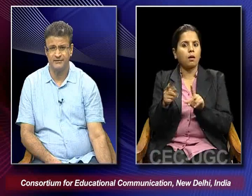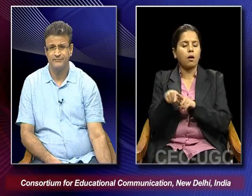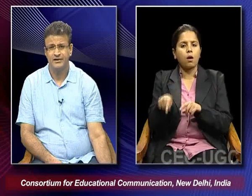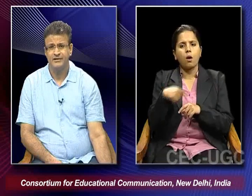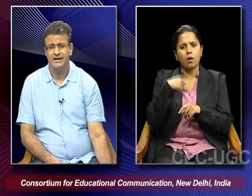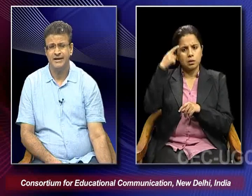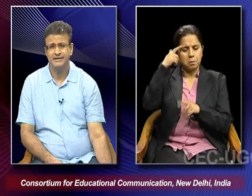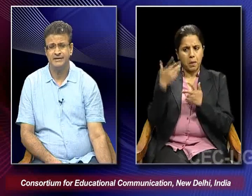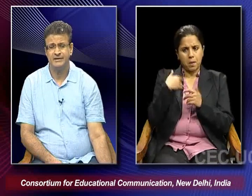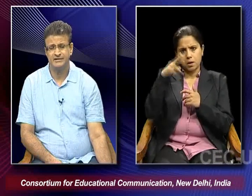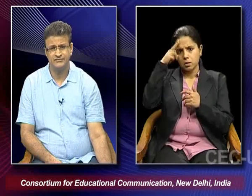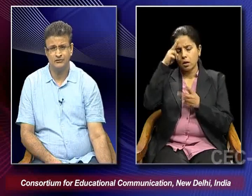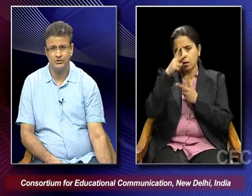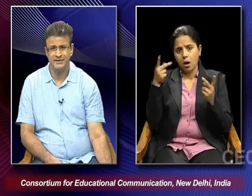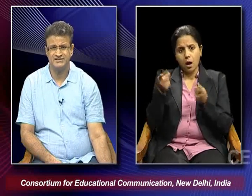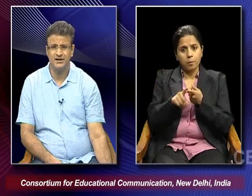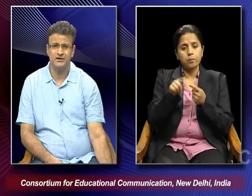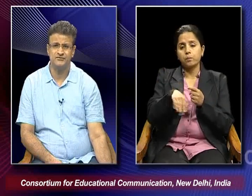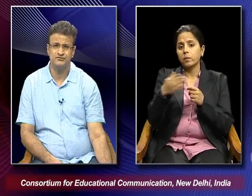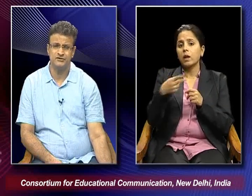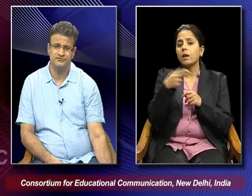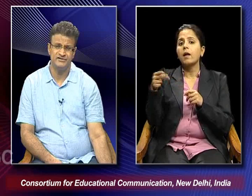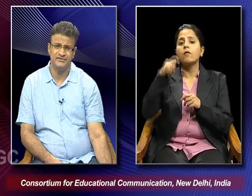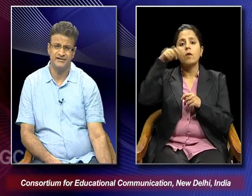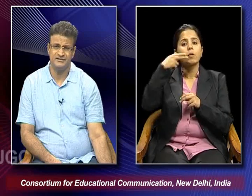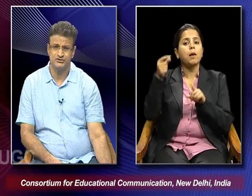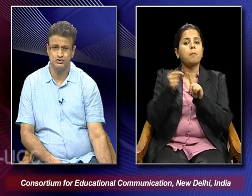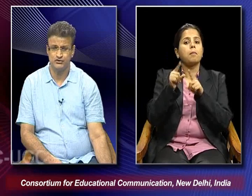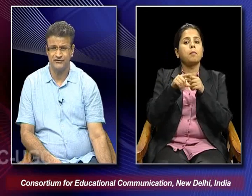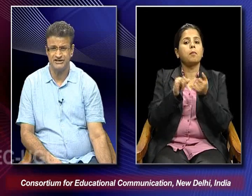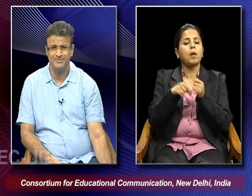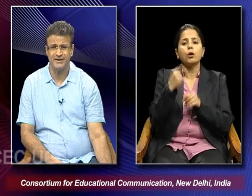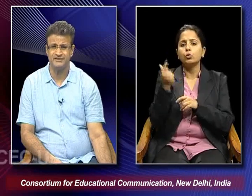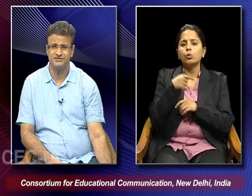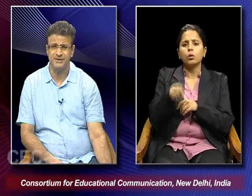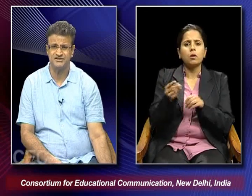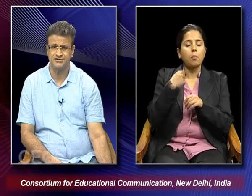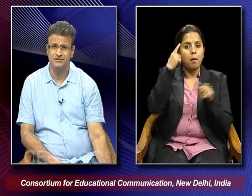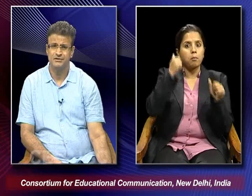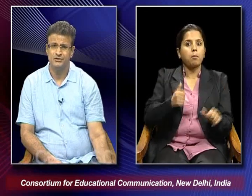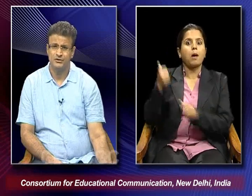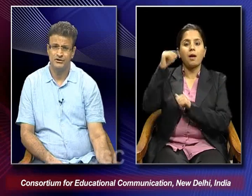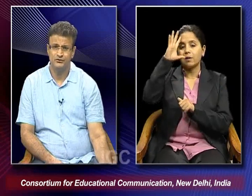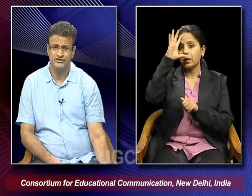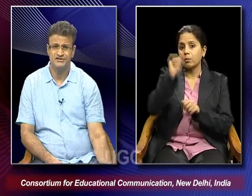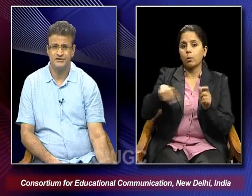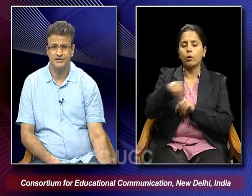dilemma. And another film called Paisa which we find that the use of flashback is a departure or a new feature in a